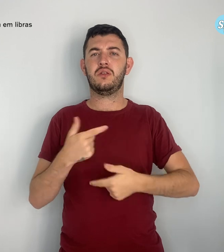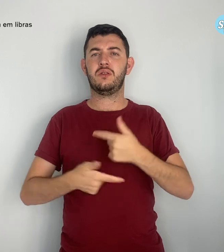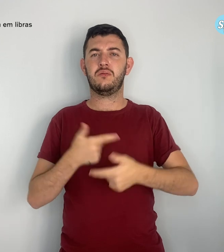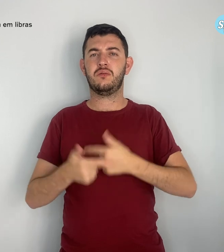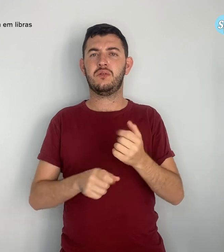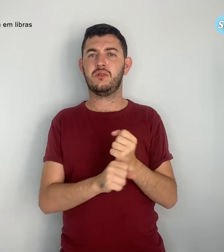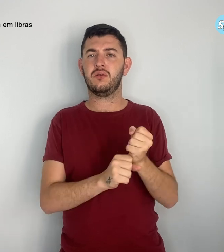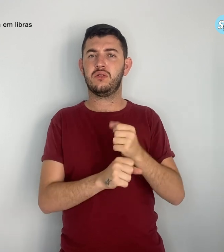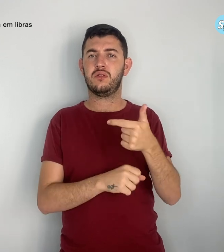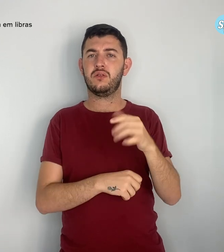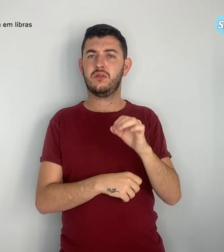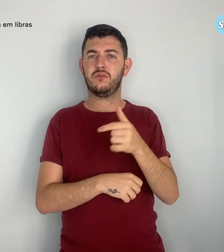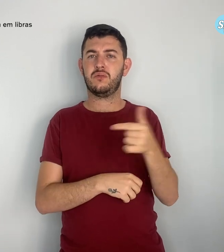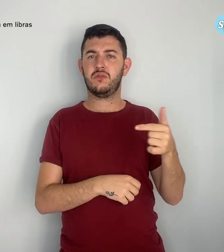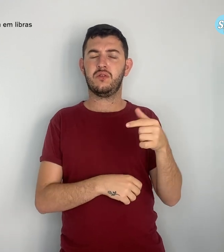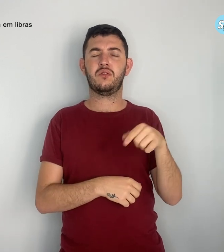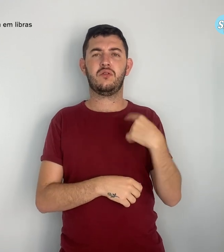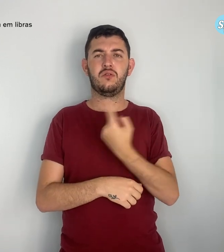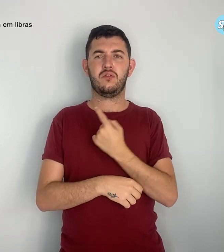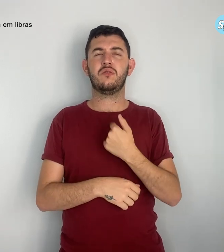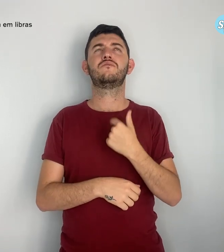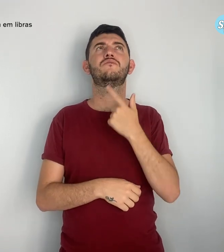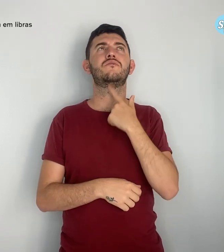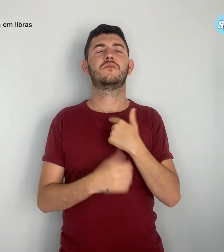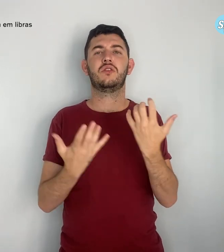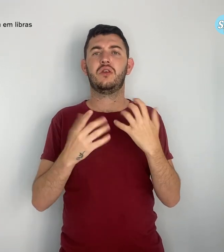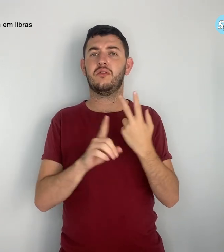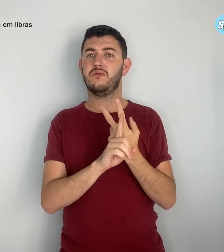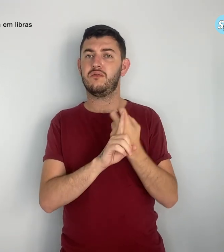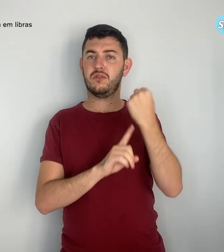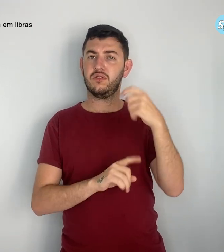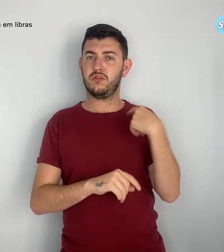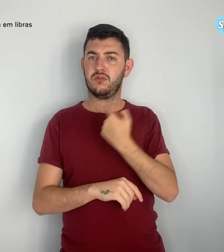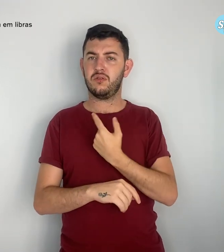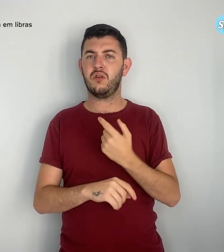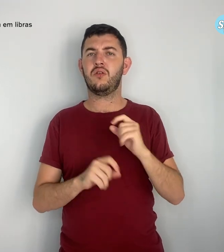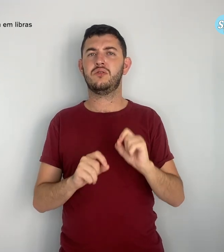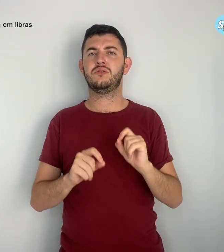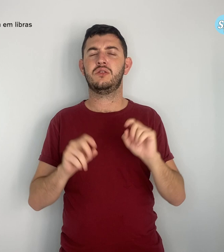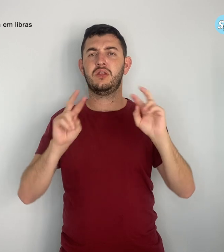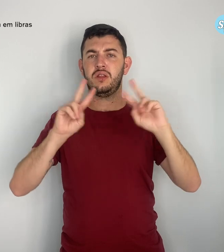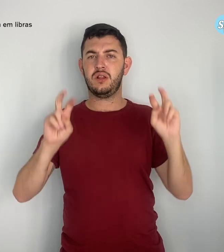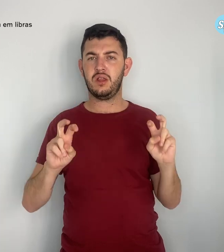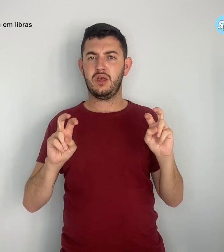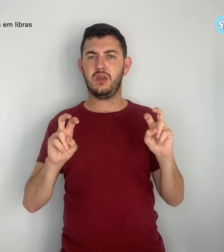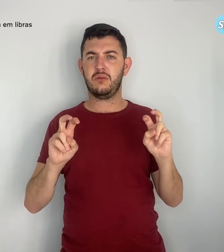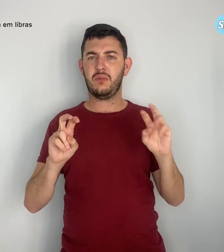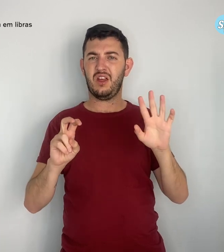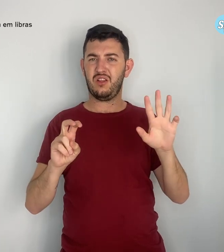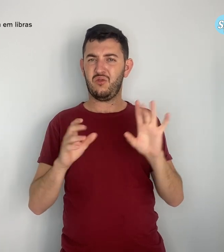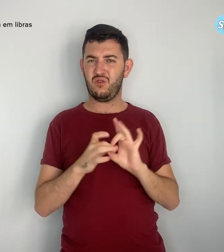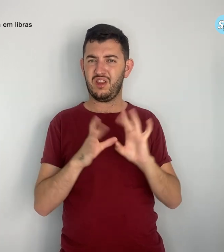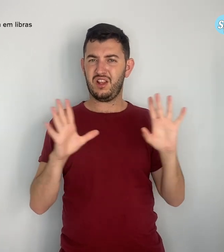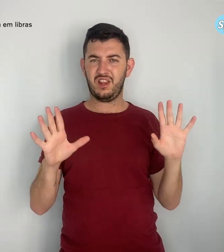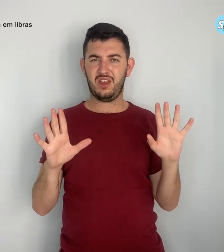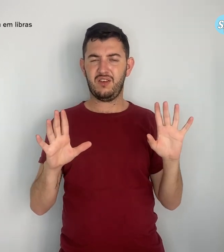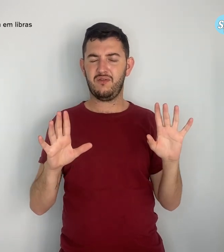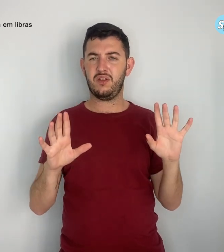determinados a vencer. Mudamos nosso lema de Lula livre para Lula